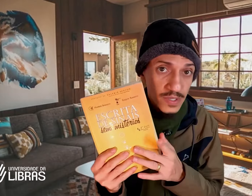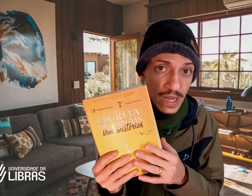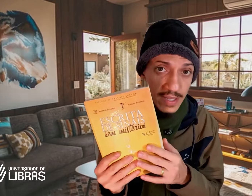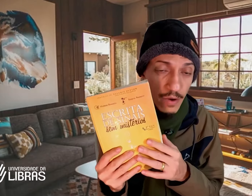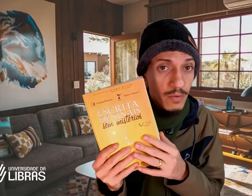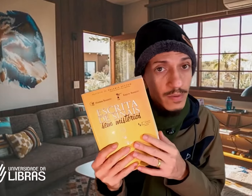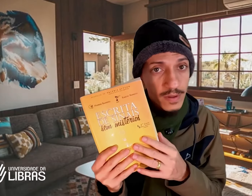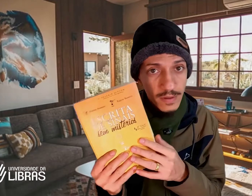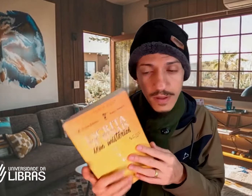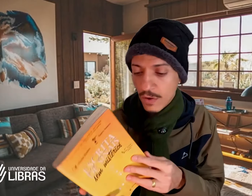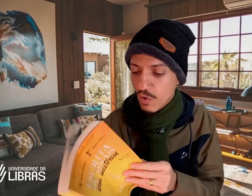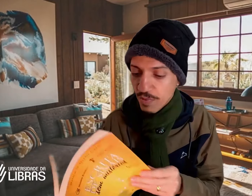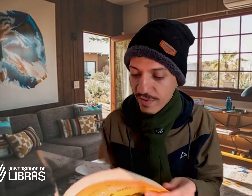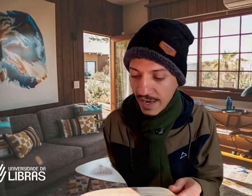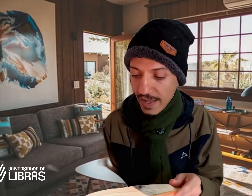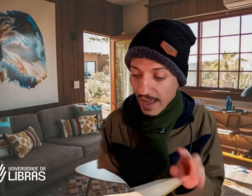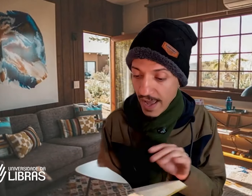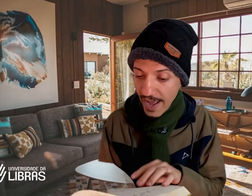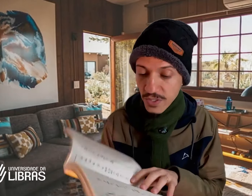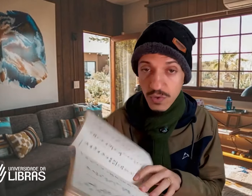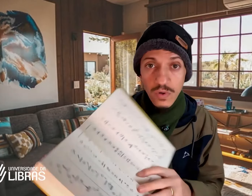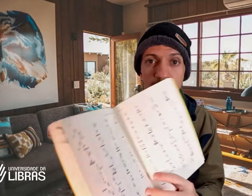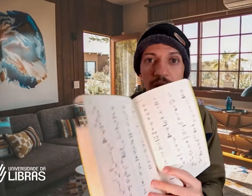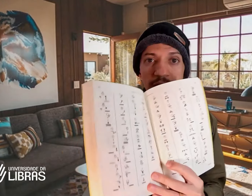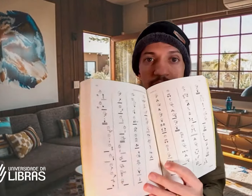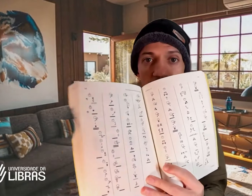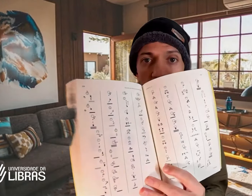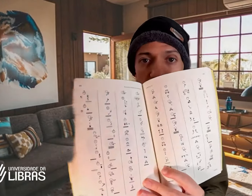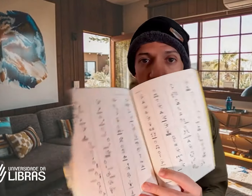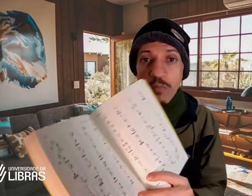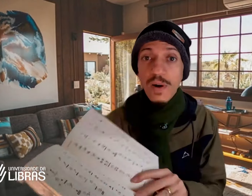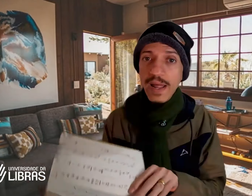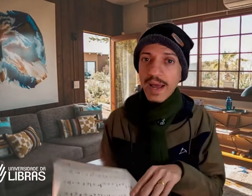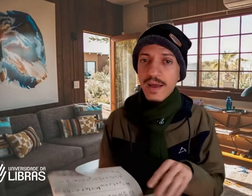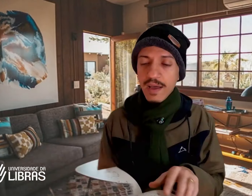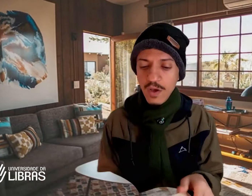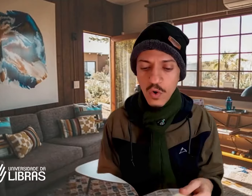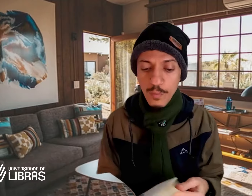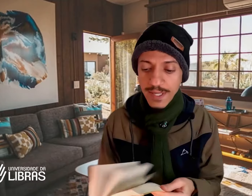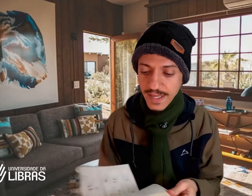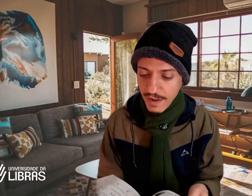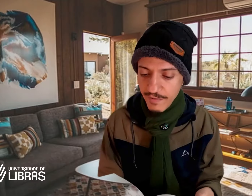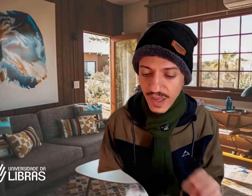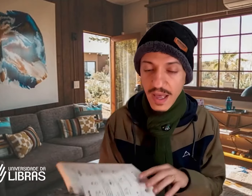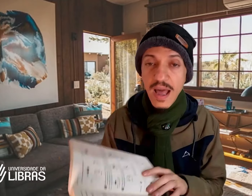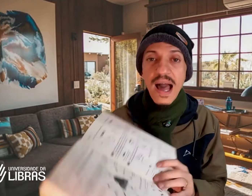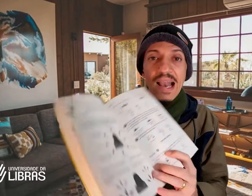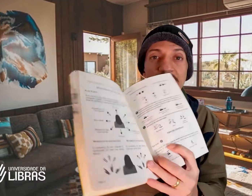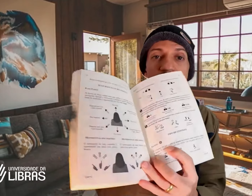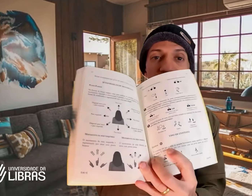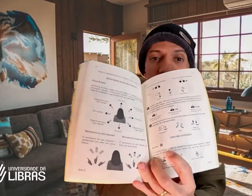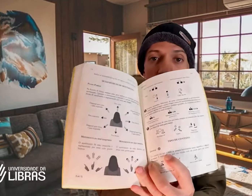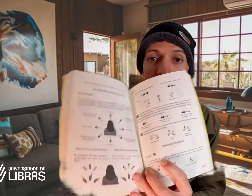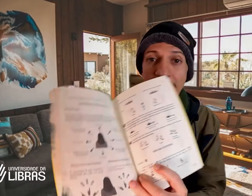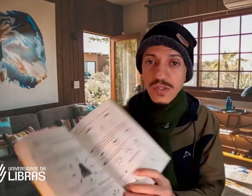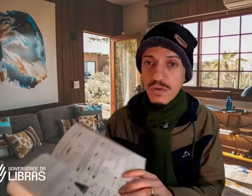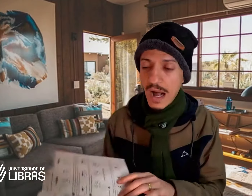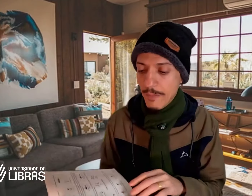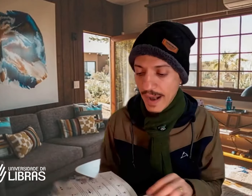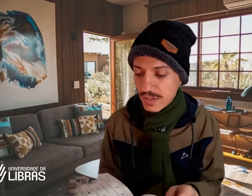Raquel, que, como eu falei, é surda, e que mostra como ler e como escrever a Libras passo a passo,